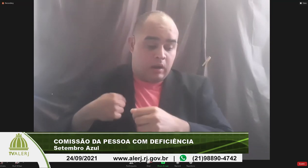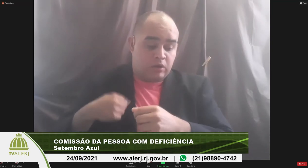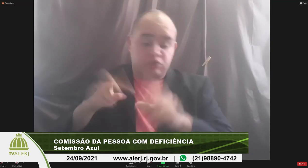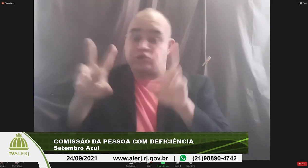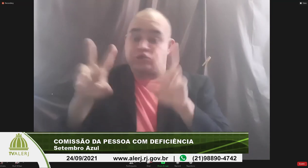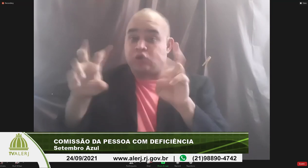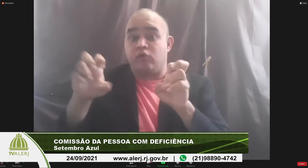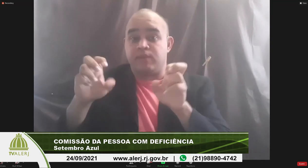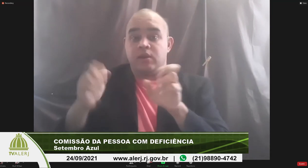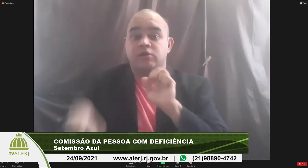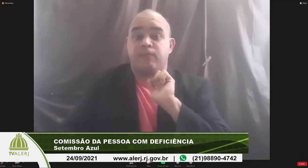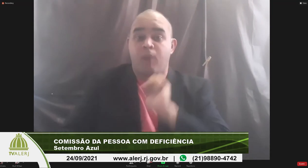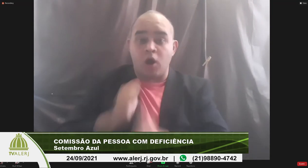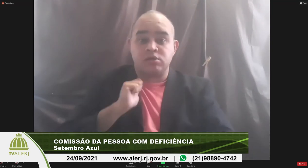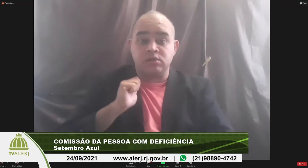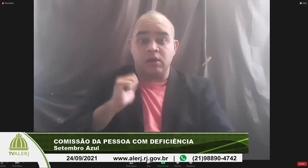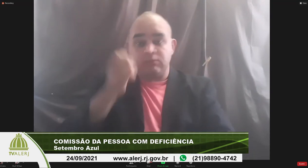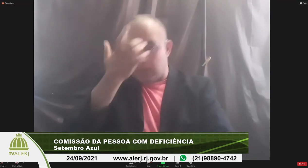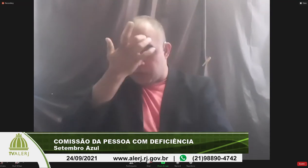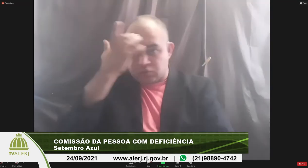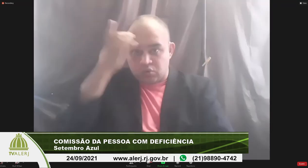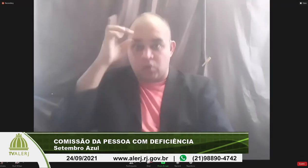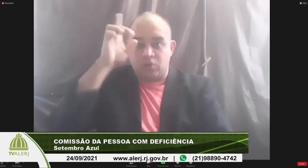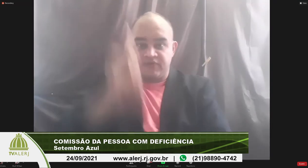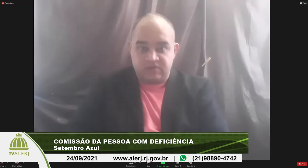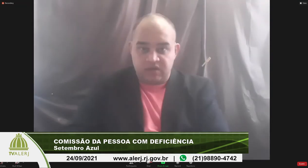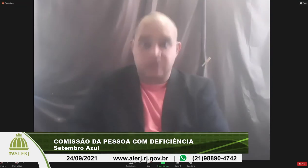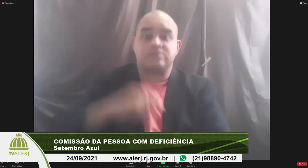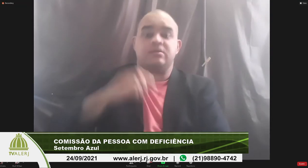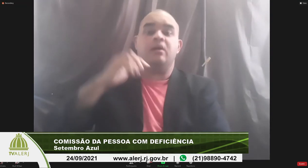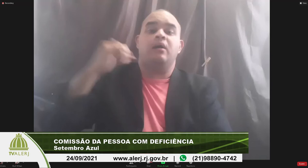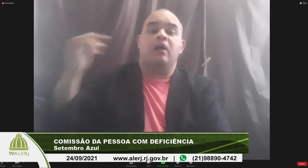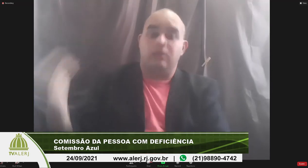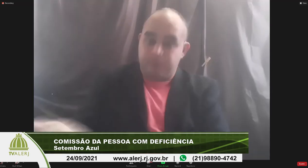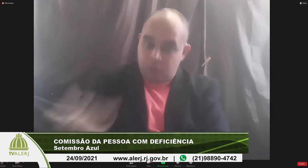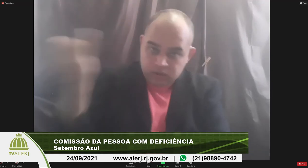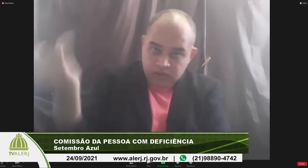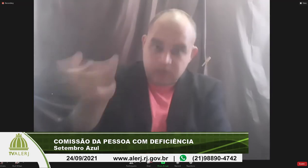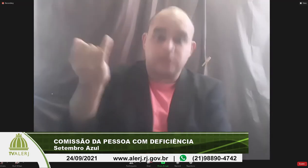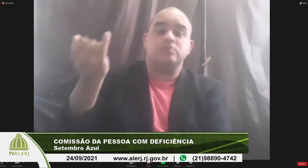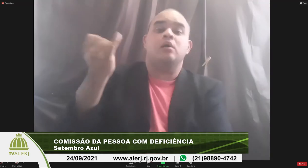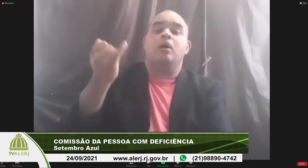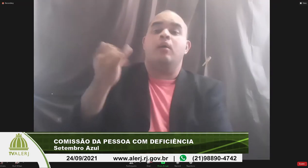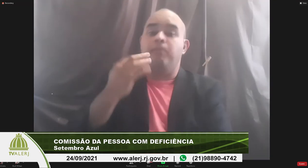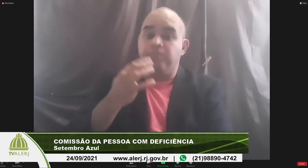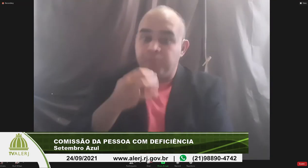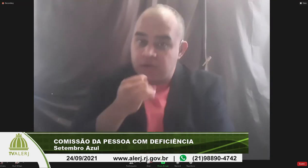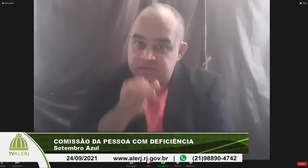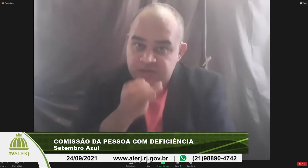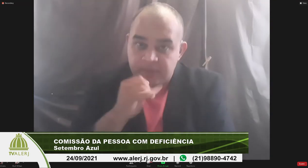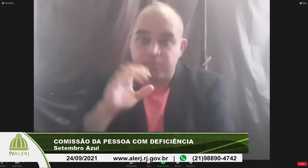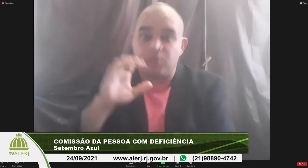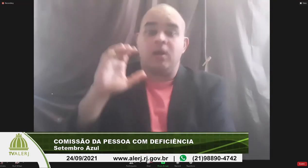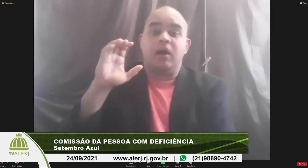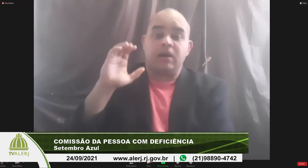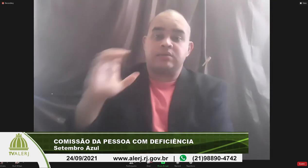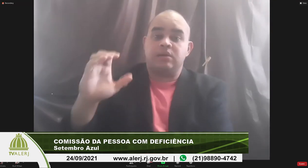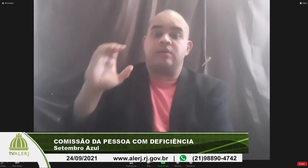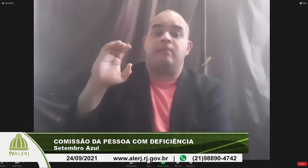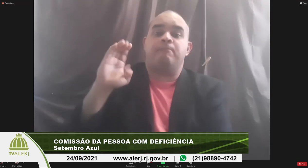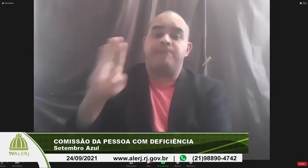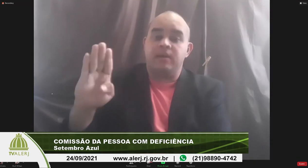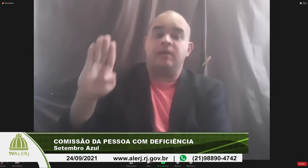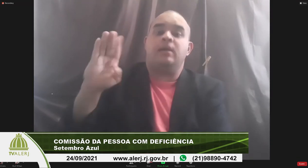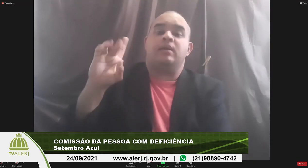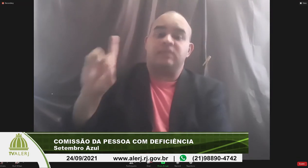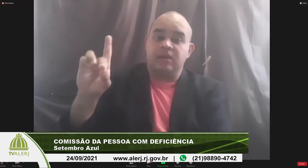sobre esporte para pessoas com deficiência é importante por exemplo a